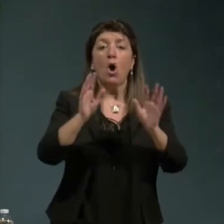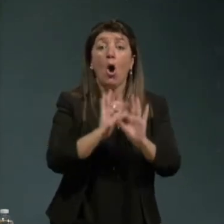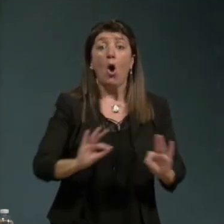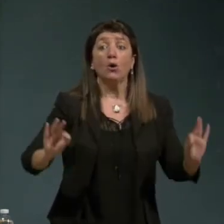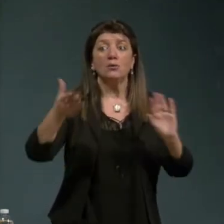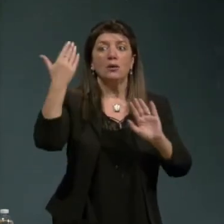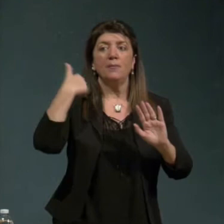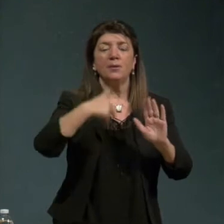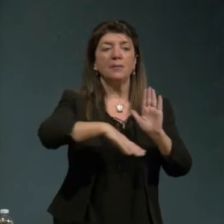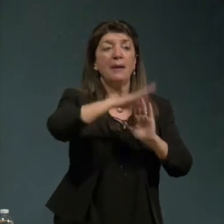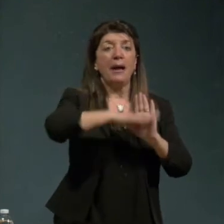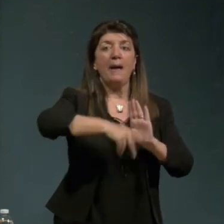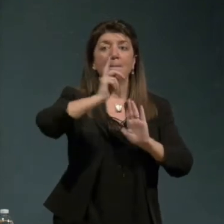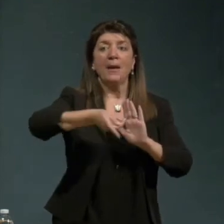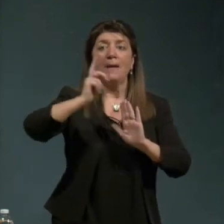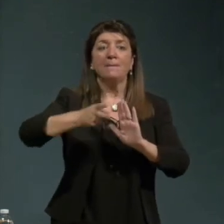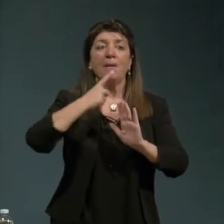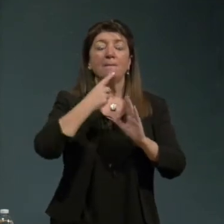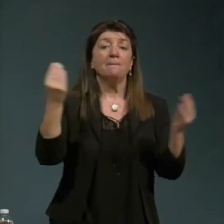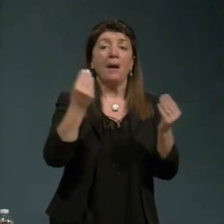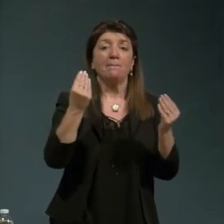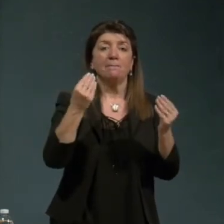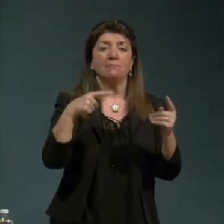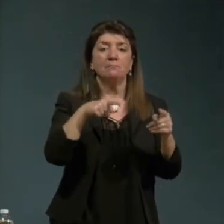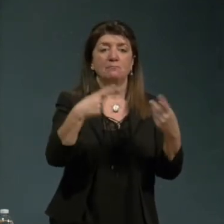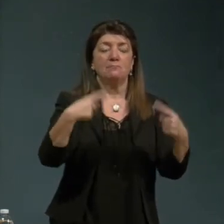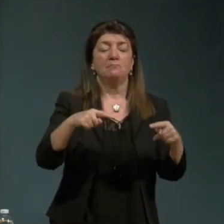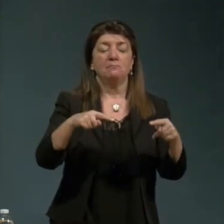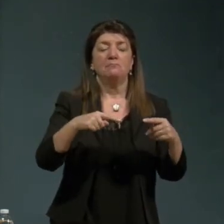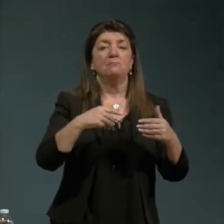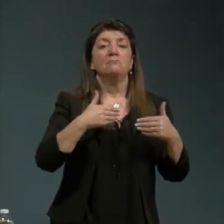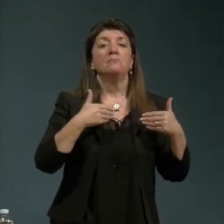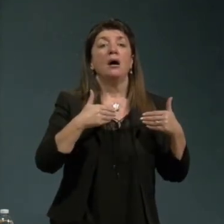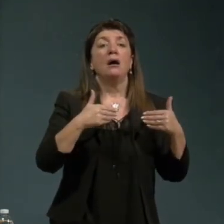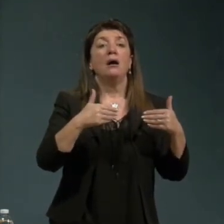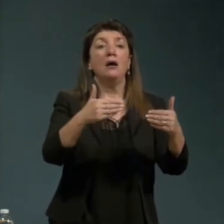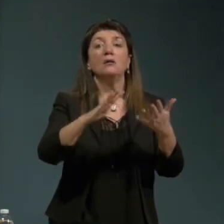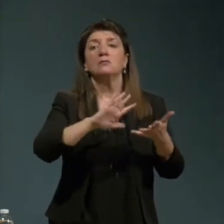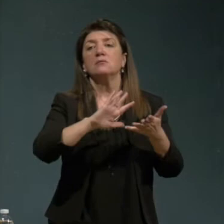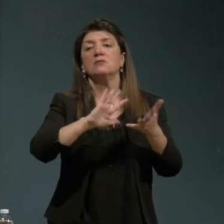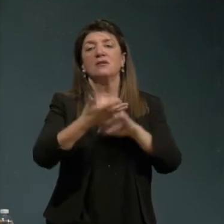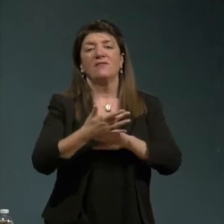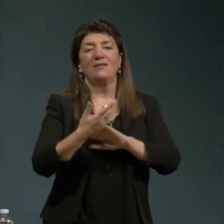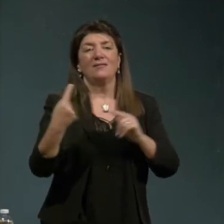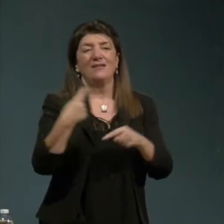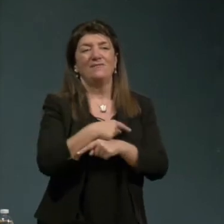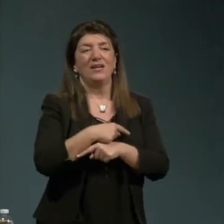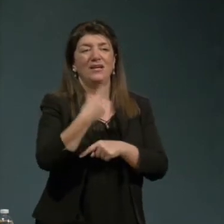sembrava congelato per sempre e una rivoluzione pacifica come era quella